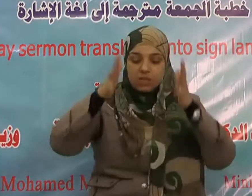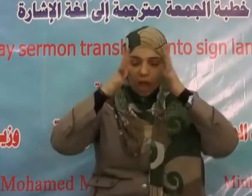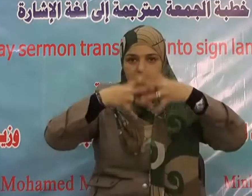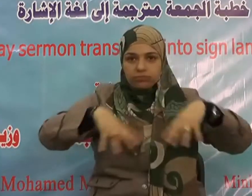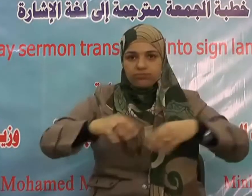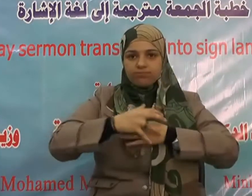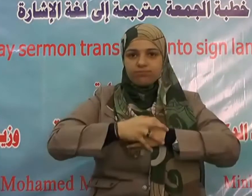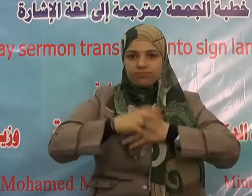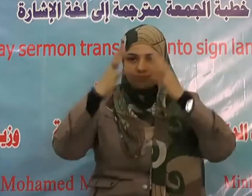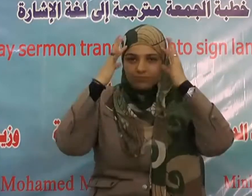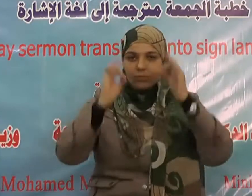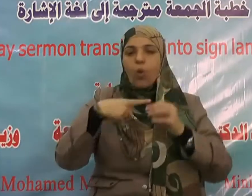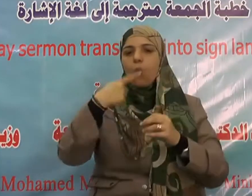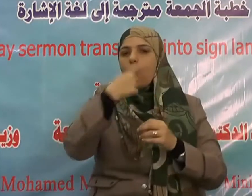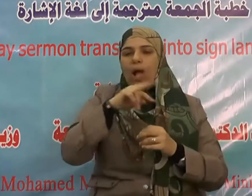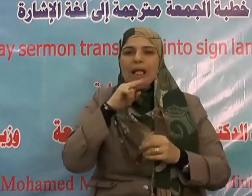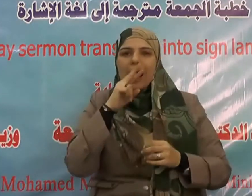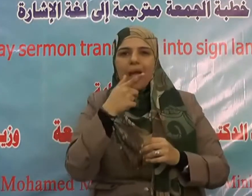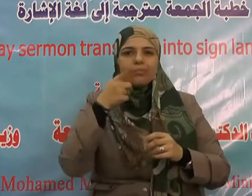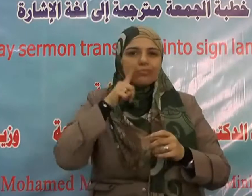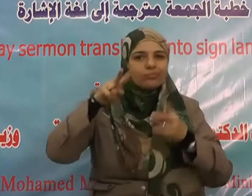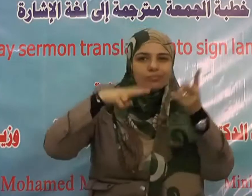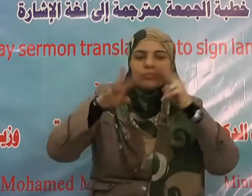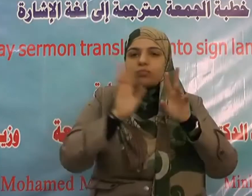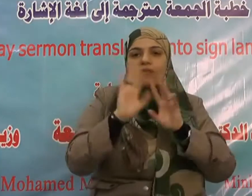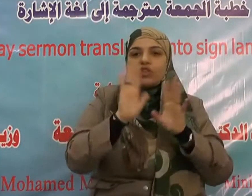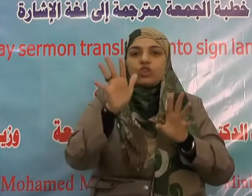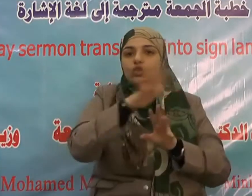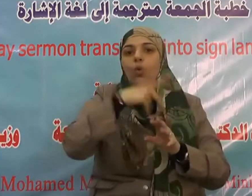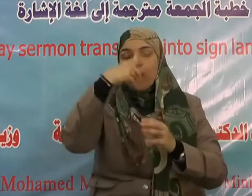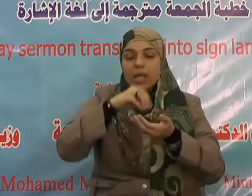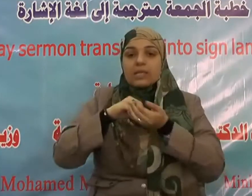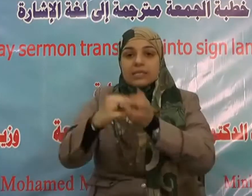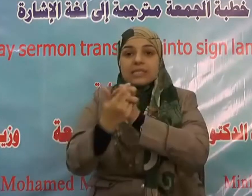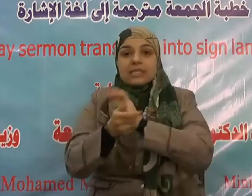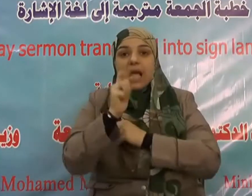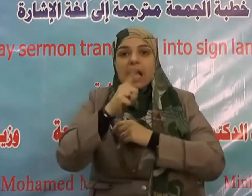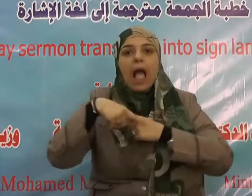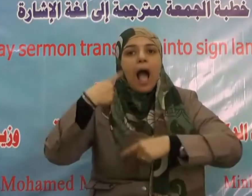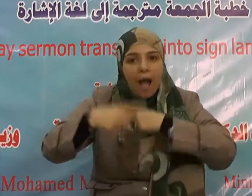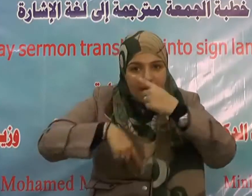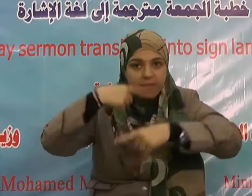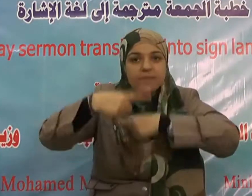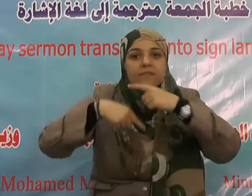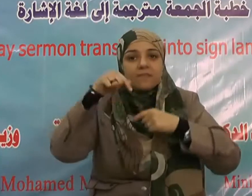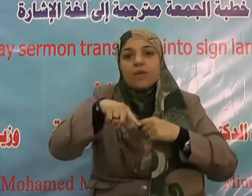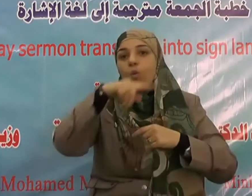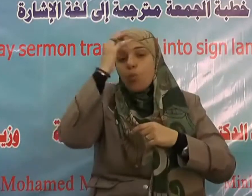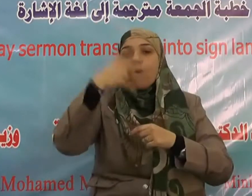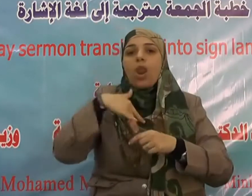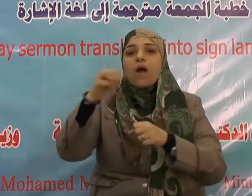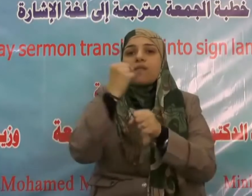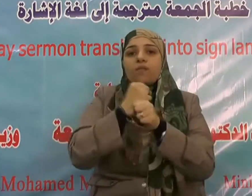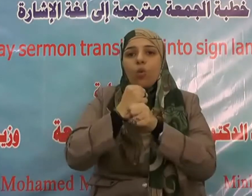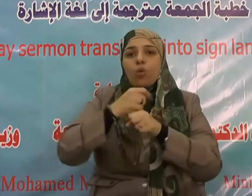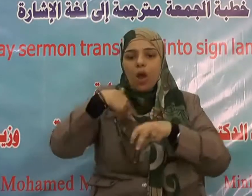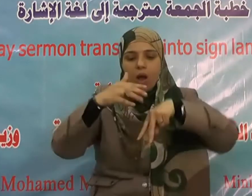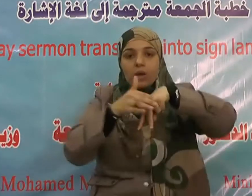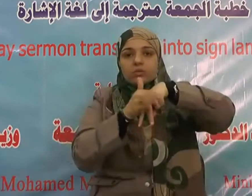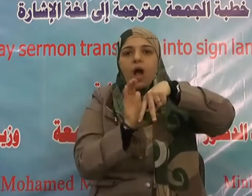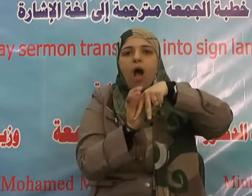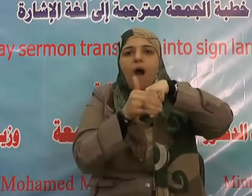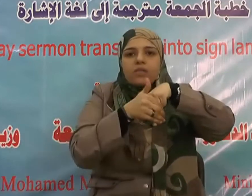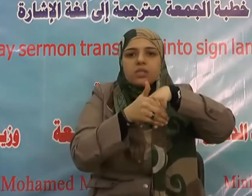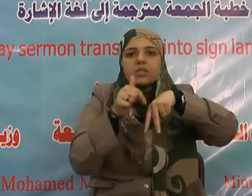آمنوا وعملوا الصالحات يهديهم ربهم بإيمانهم تجري من